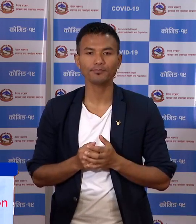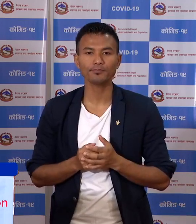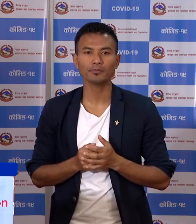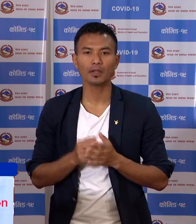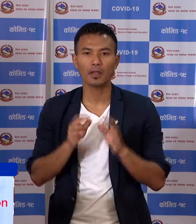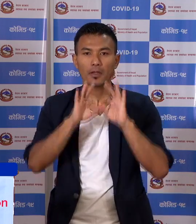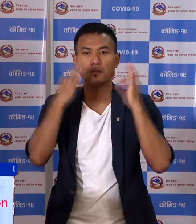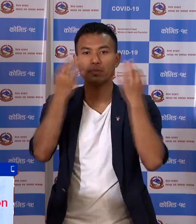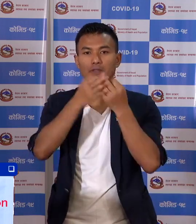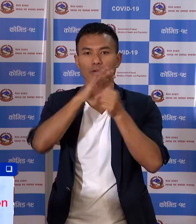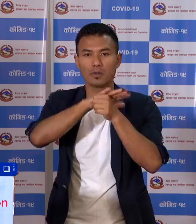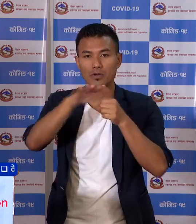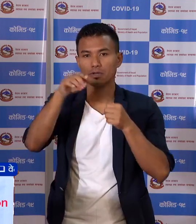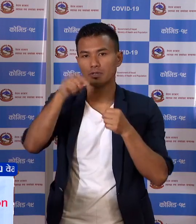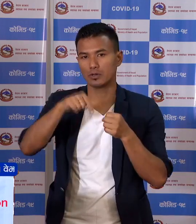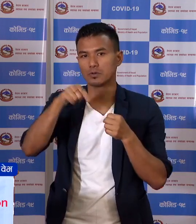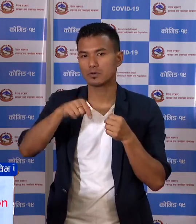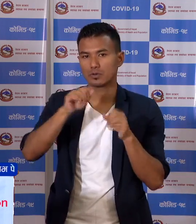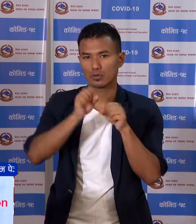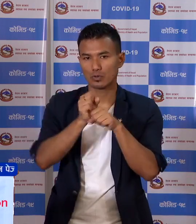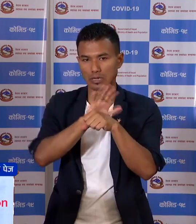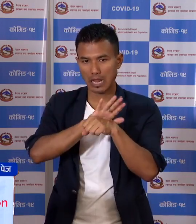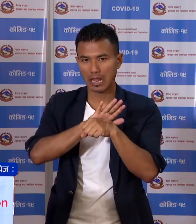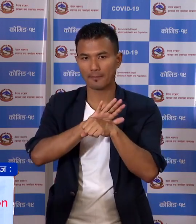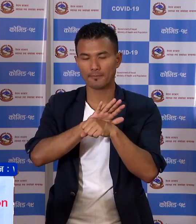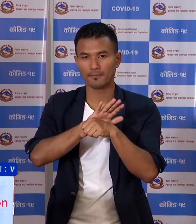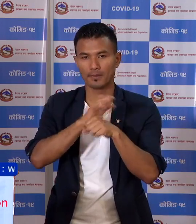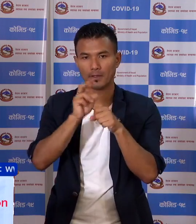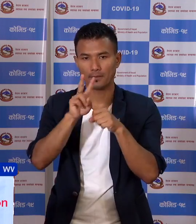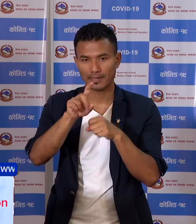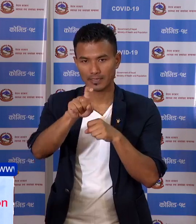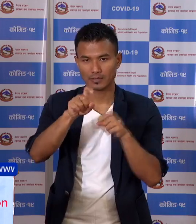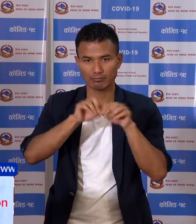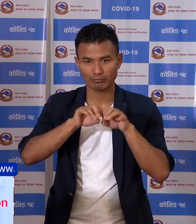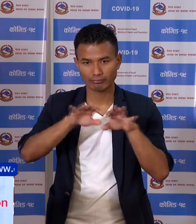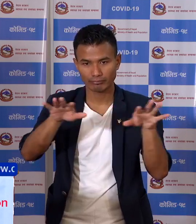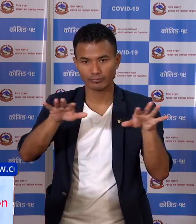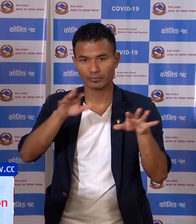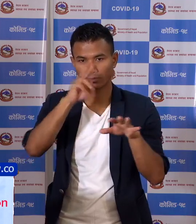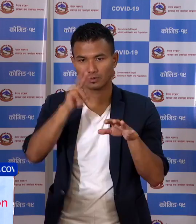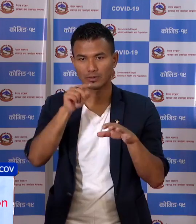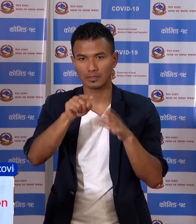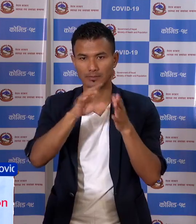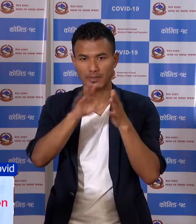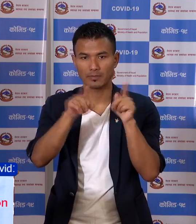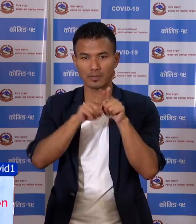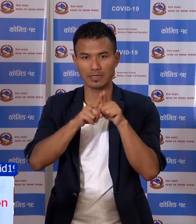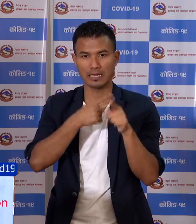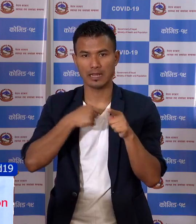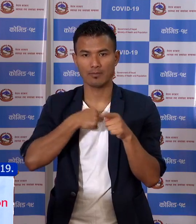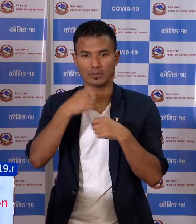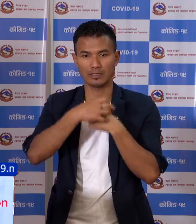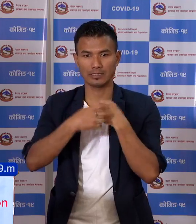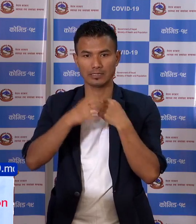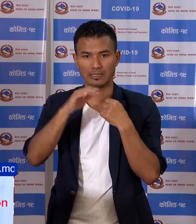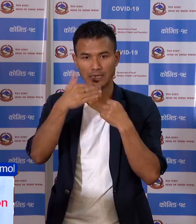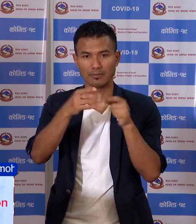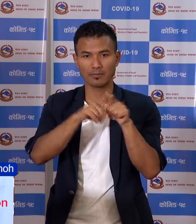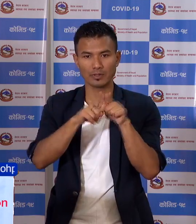बिसुब्यापी रूपमा कुरण पाईरस फईलेको र येसले पनी हामरोद्यसले पनी